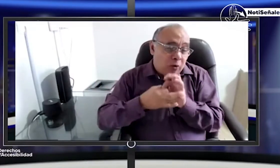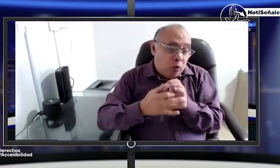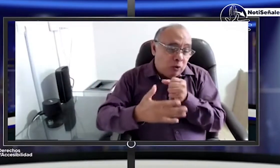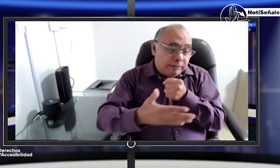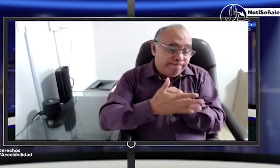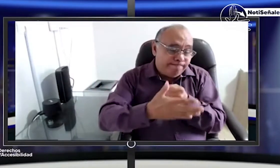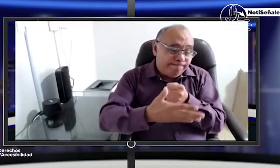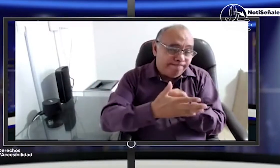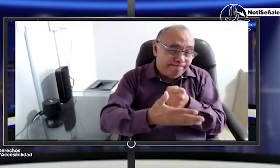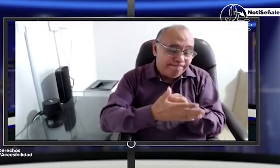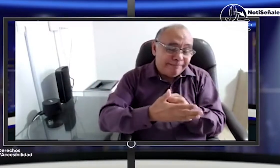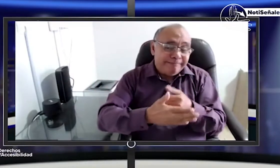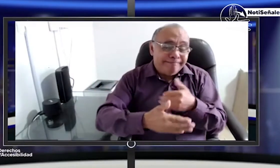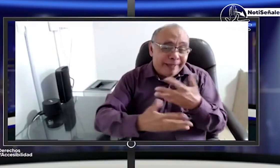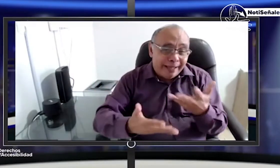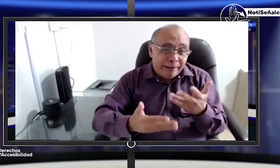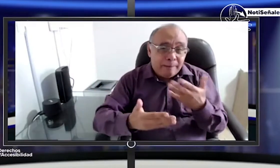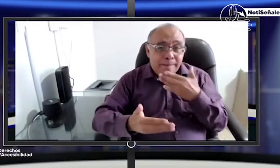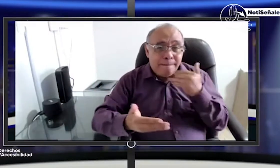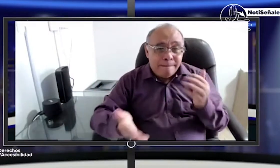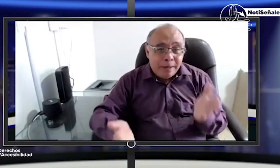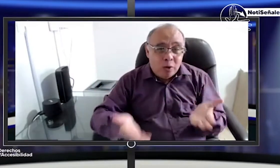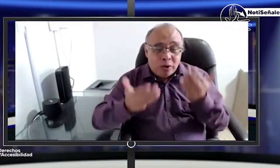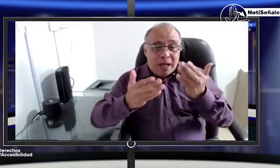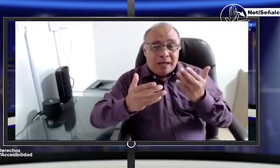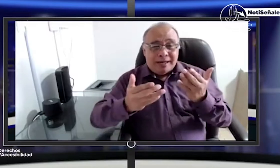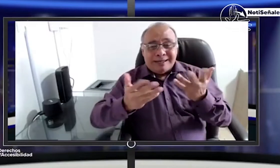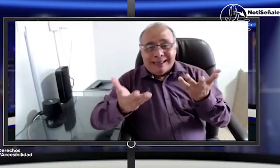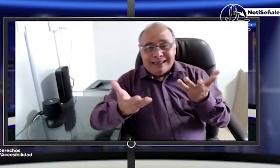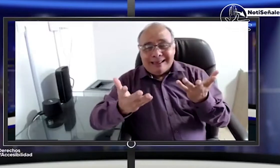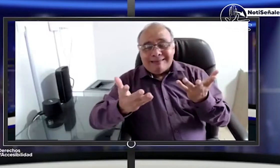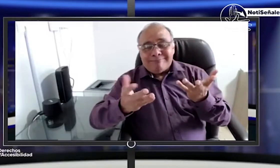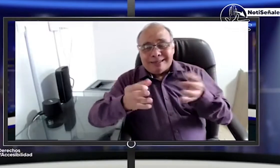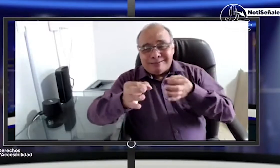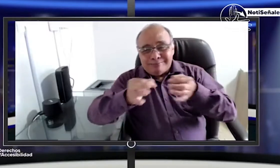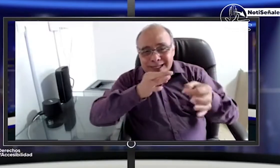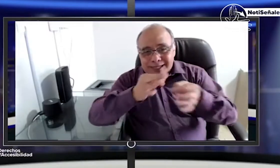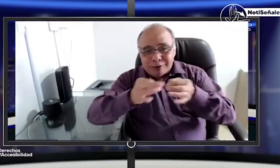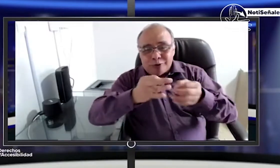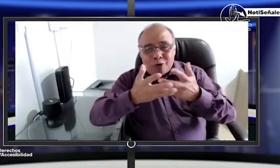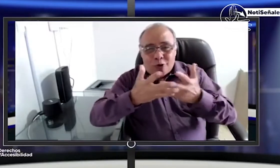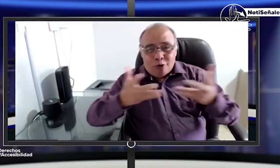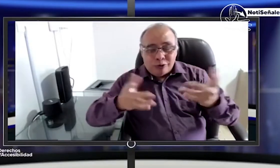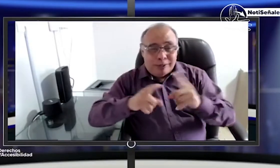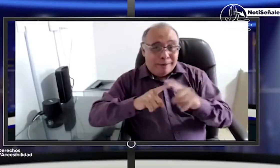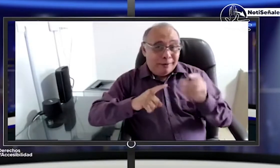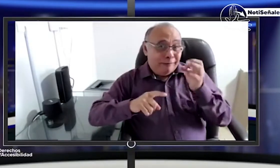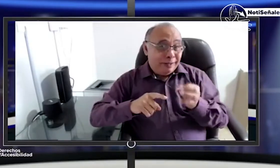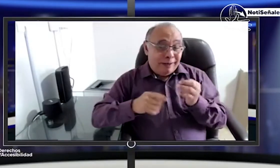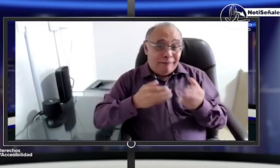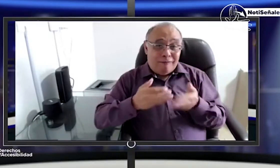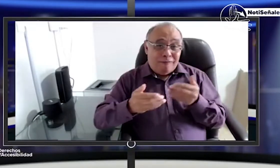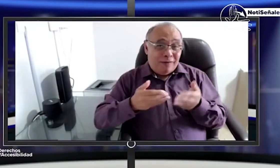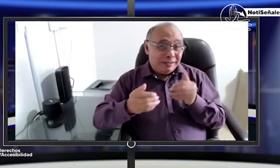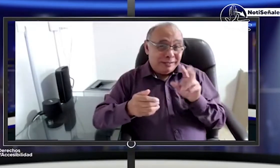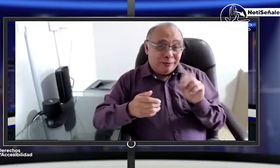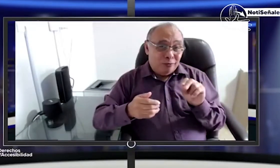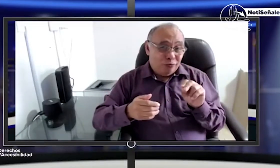doctor Lota y pues seguimos en este proceso la incidencia pues para lograr claridad a